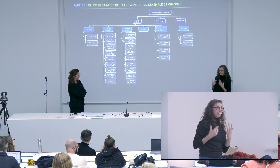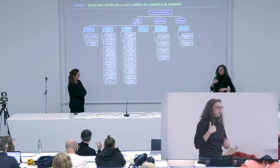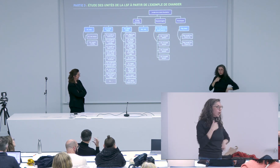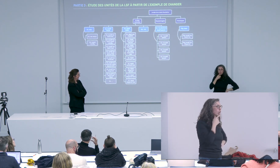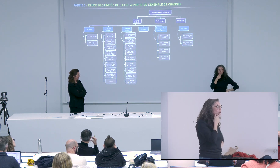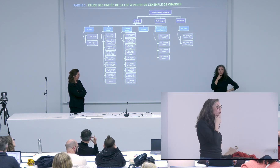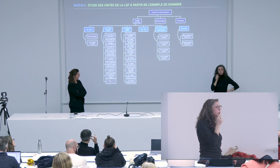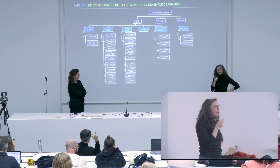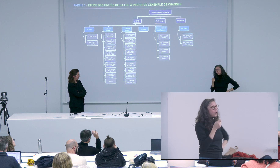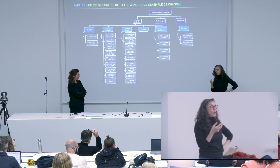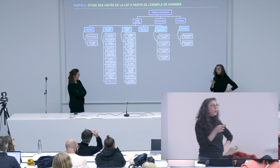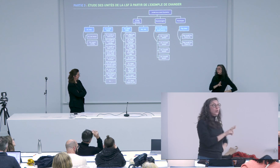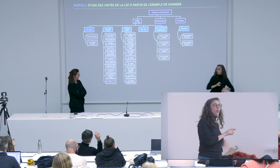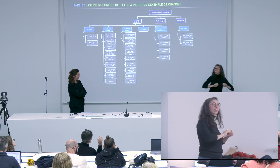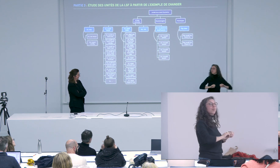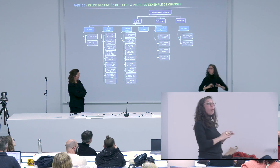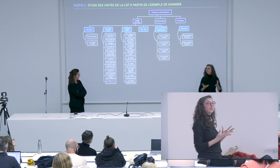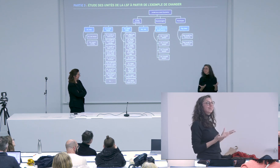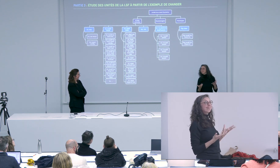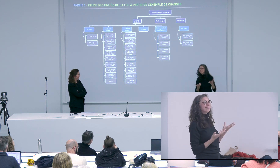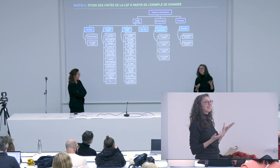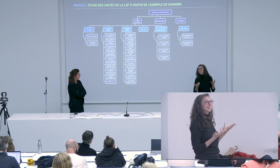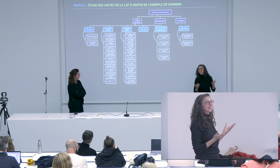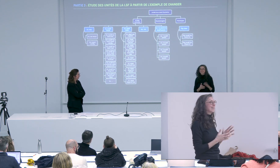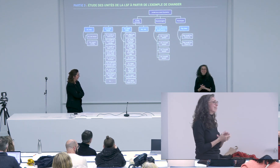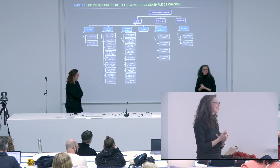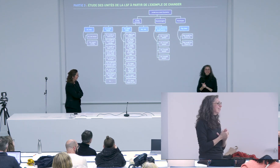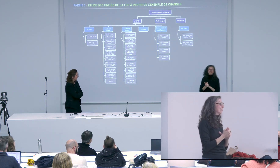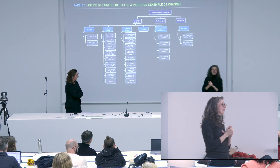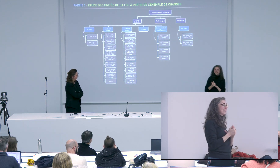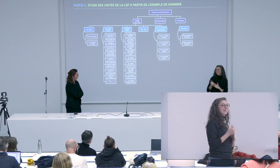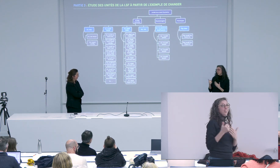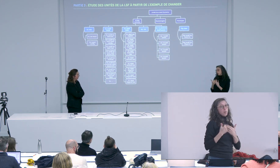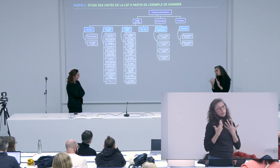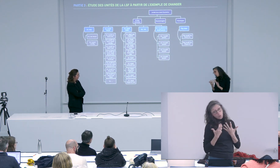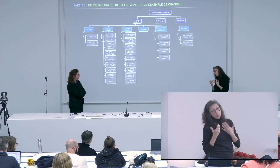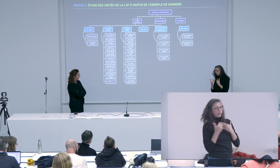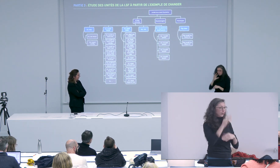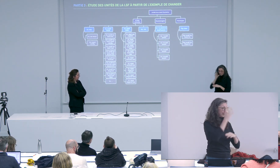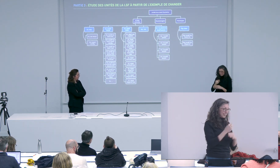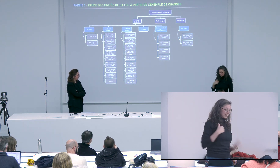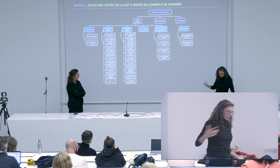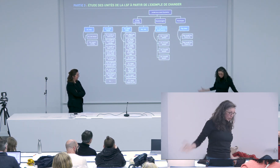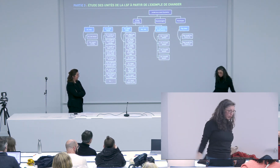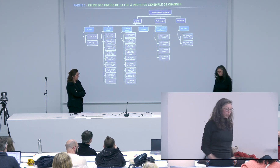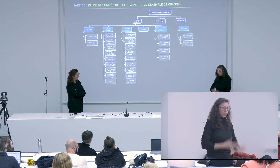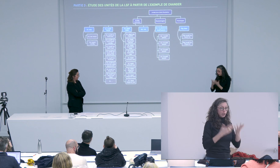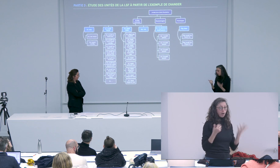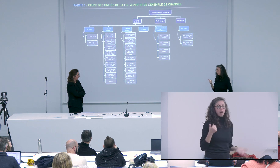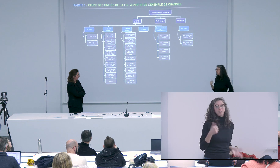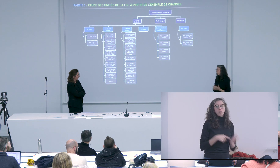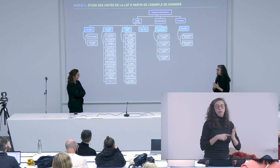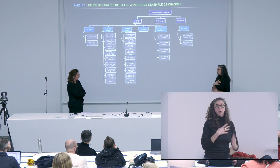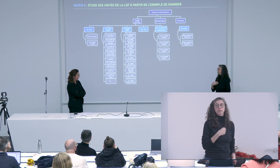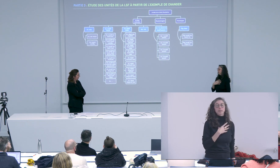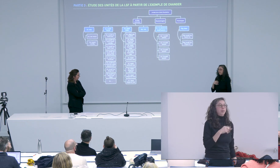la question m'a été posée après le master qu'est-ce que tu fais Brigitte comme Marianne moi dans ma tête c'était peut-être retourner à l'enseignement mais on m'a dit est-ce que tu voudrais